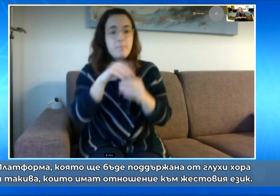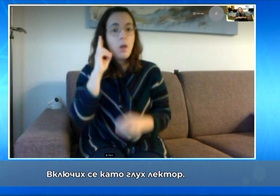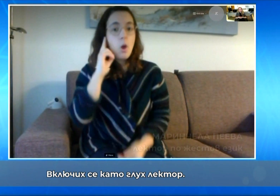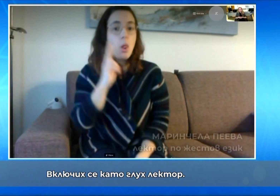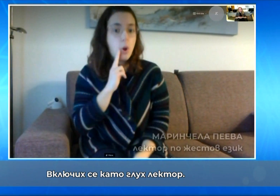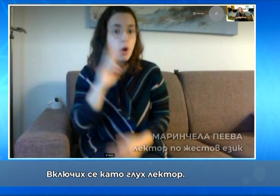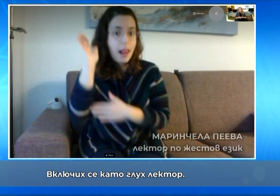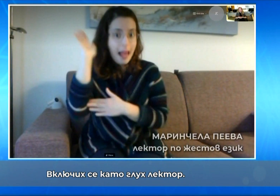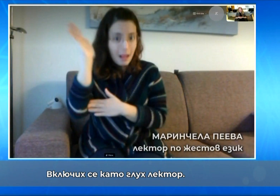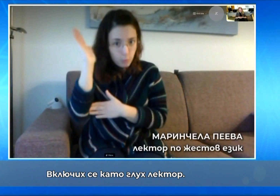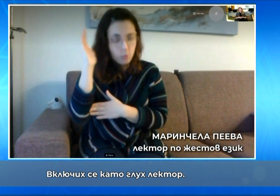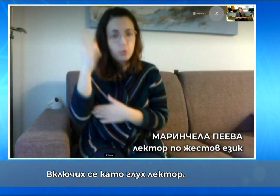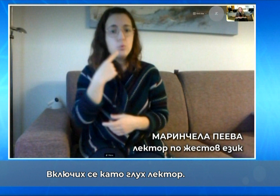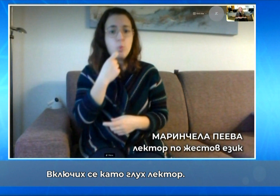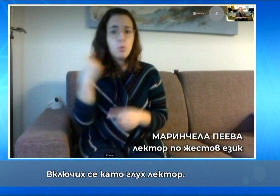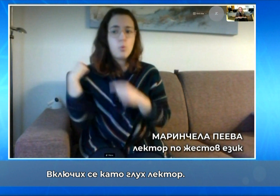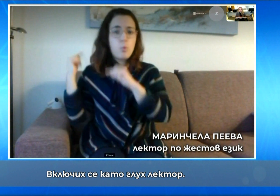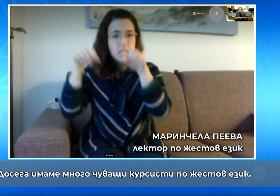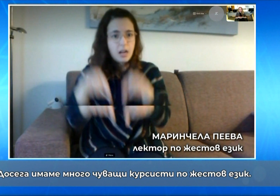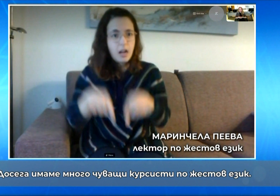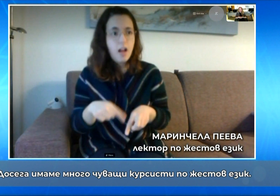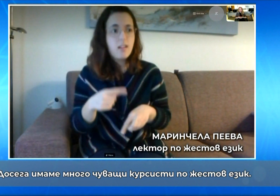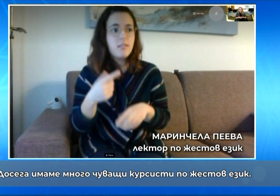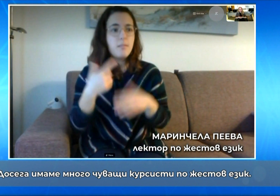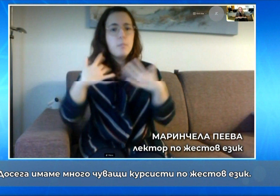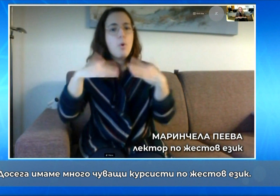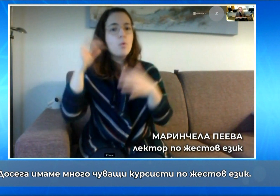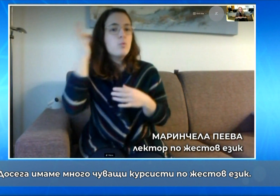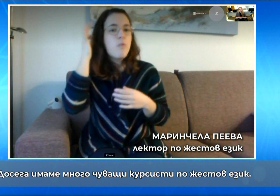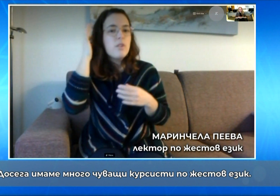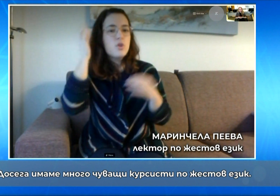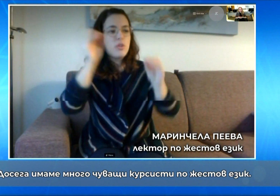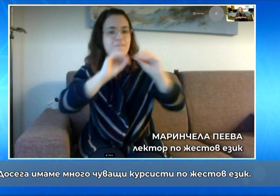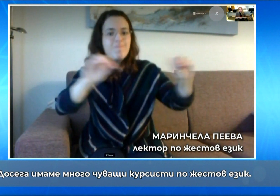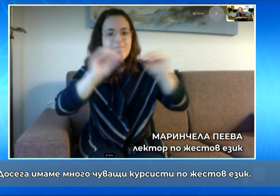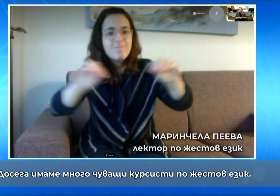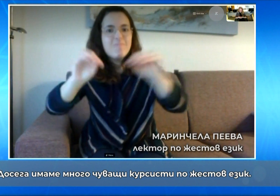Включих се като глух лектор. До сега имаме много чуващи курсисти по жестов език.